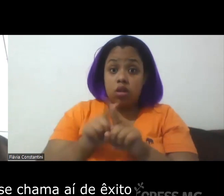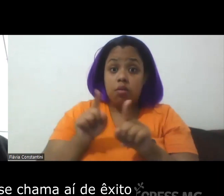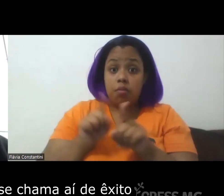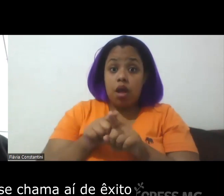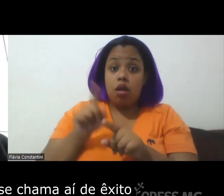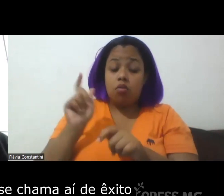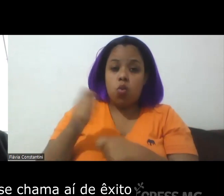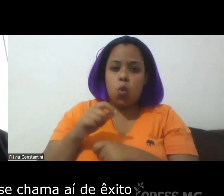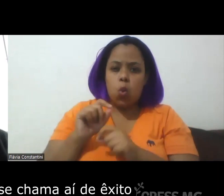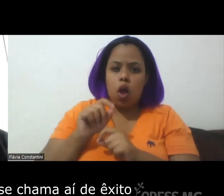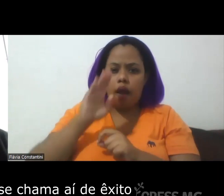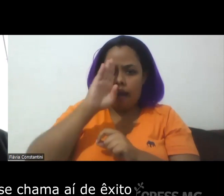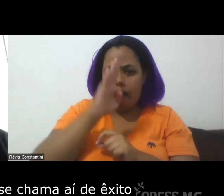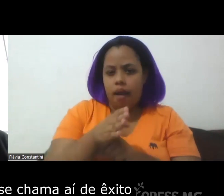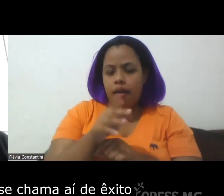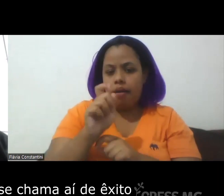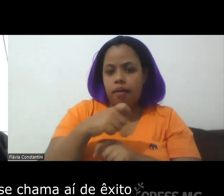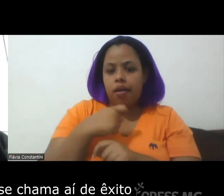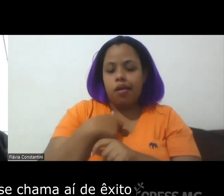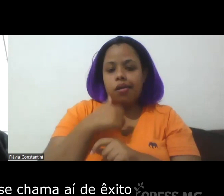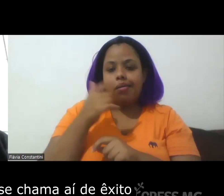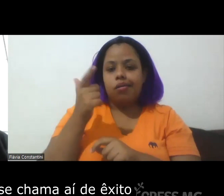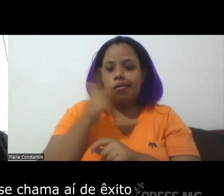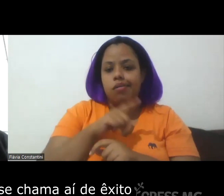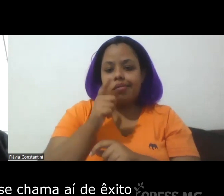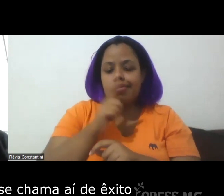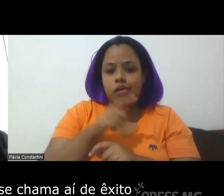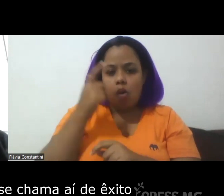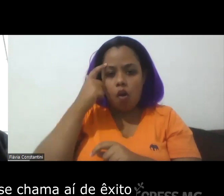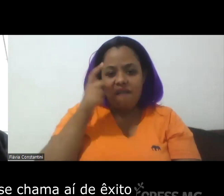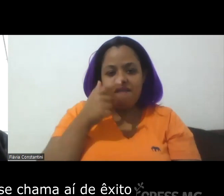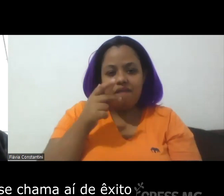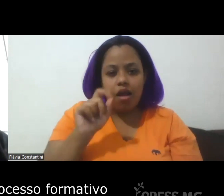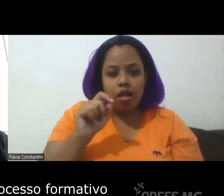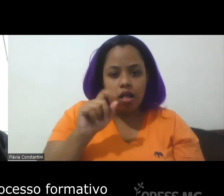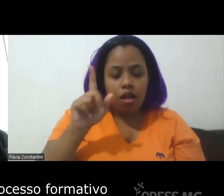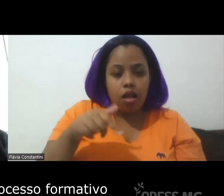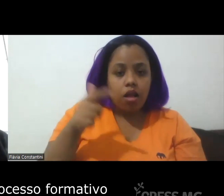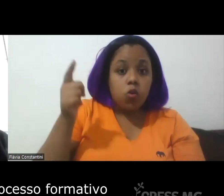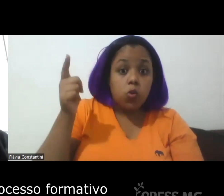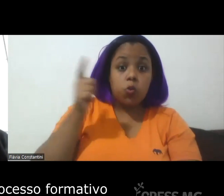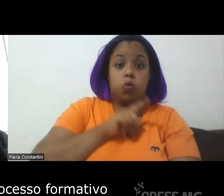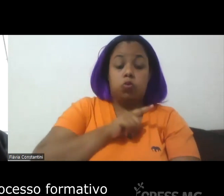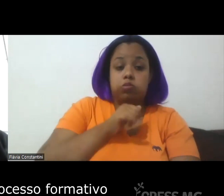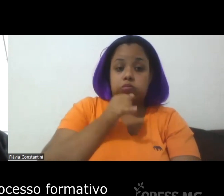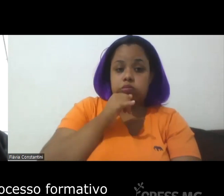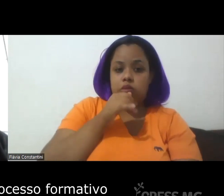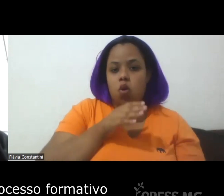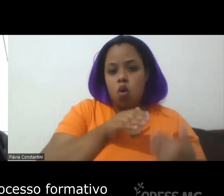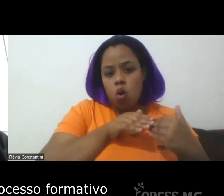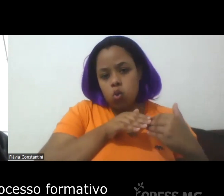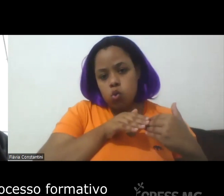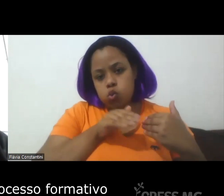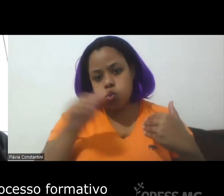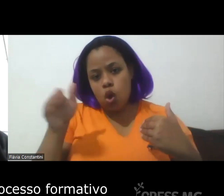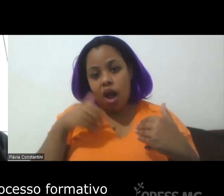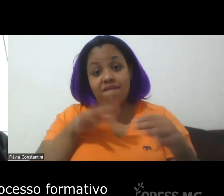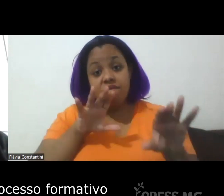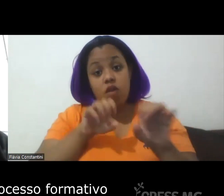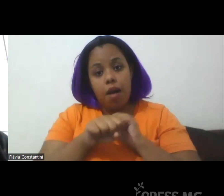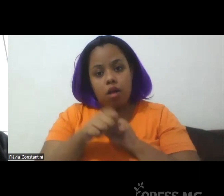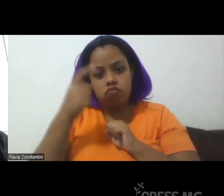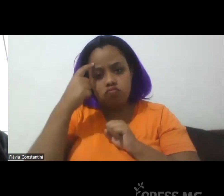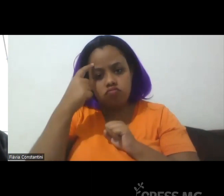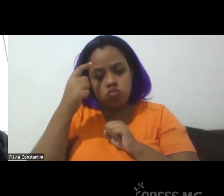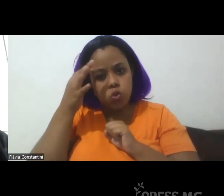o alcance do que se chama de êxito ao longo do processo formativo,